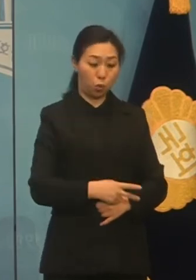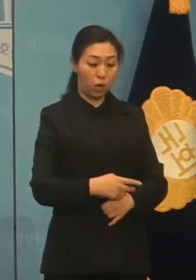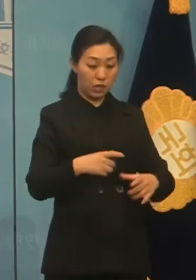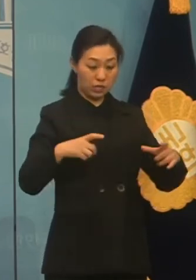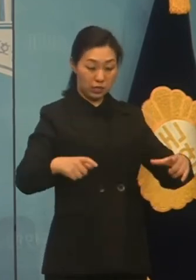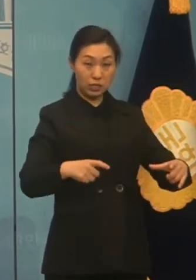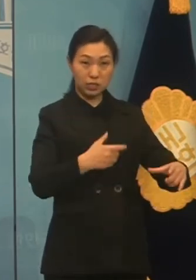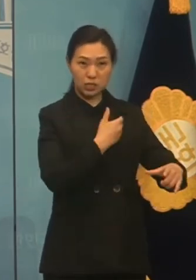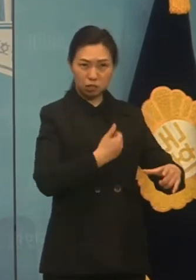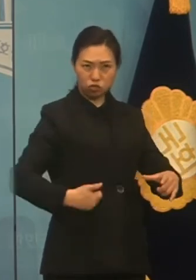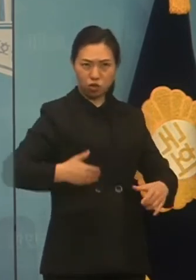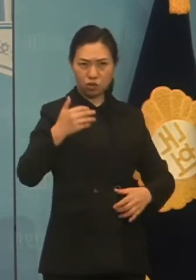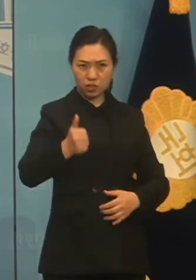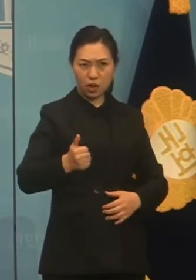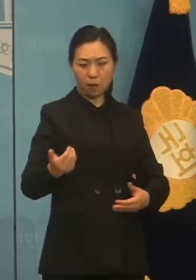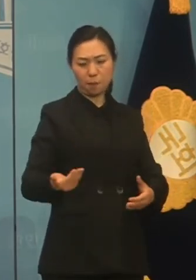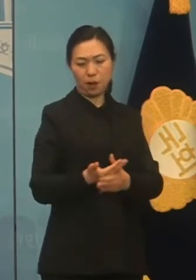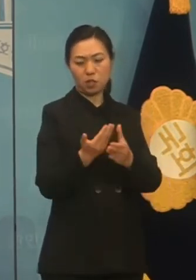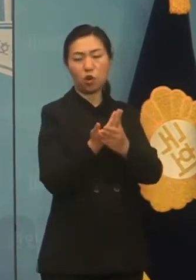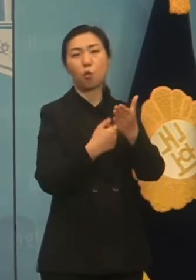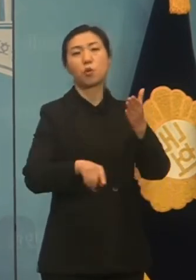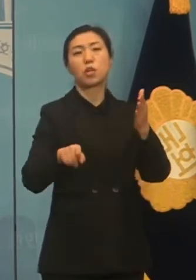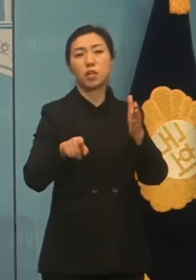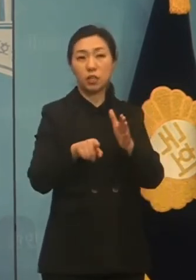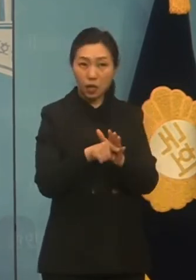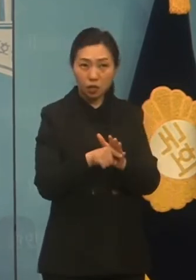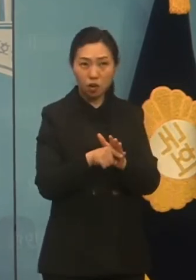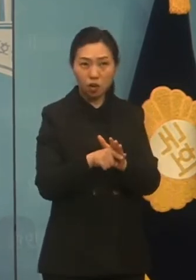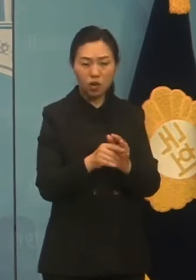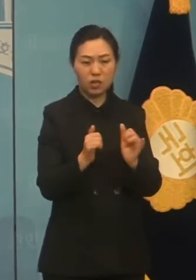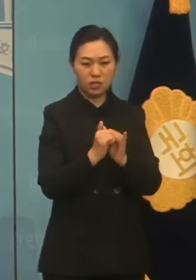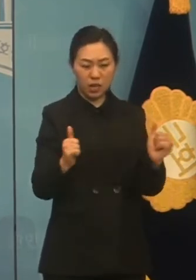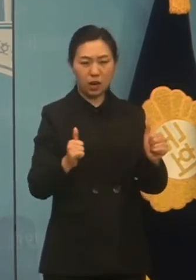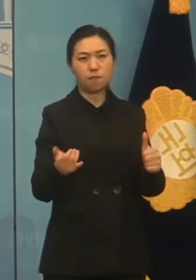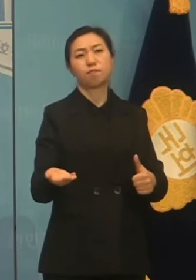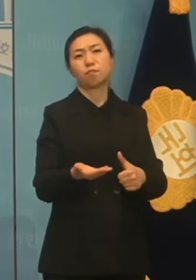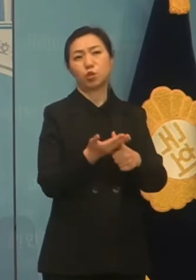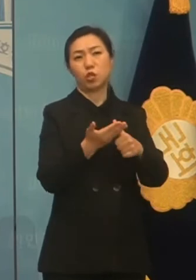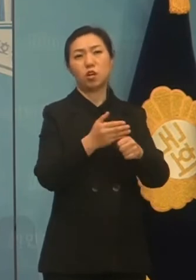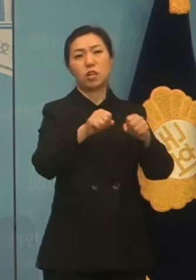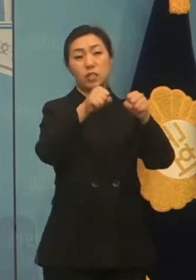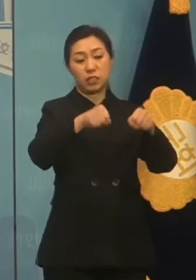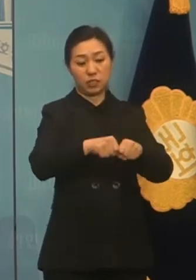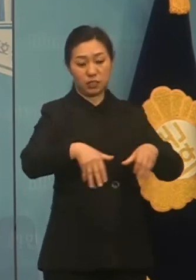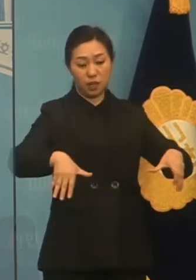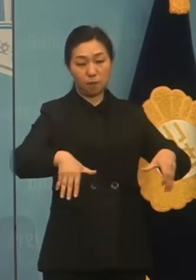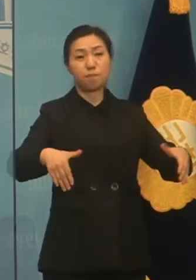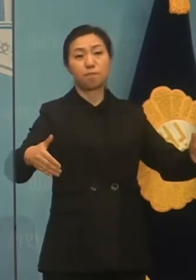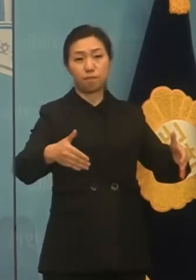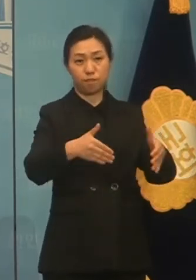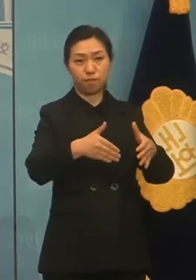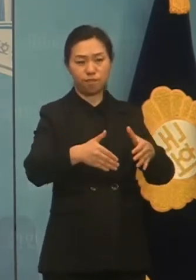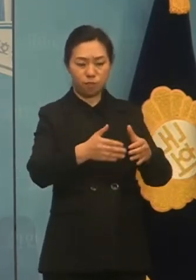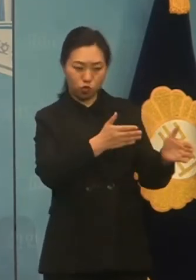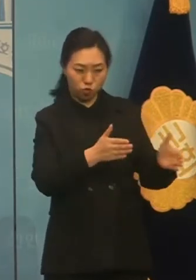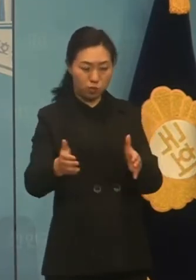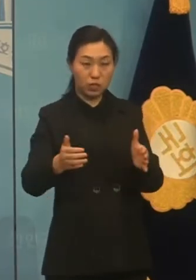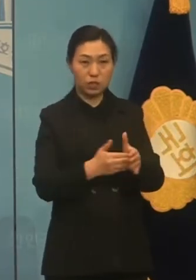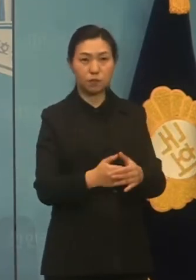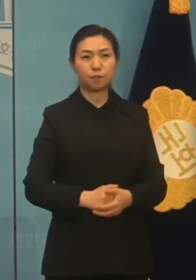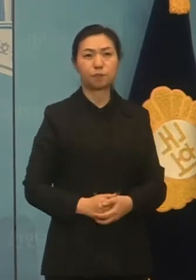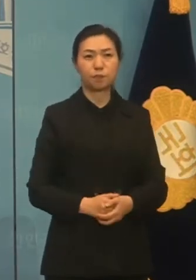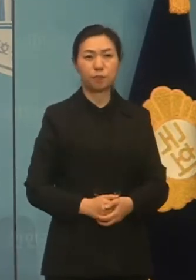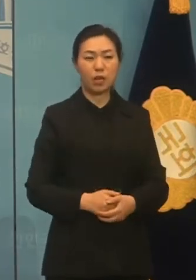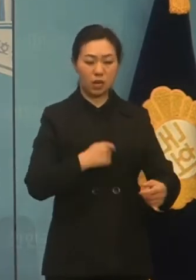구청장으로 성장해 나갈 수 있도록 민주인재 육성 시스템을 완성합니다. 여섯째, 우리 내부